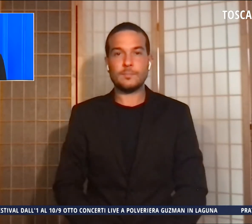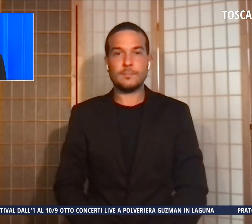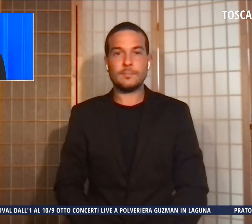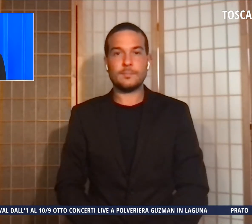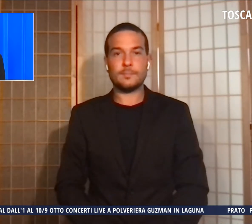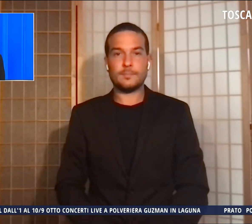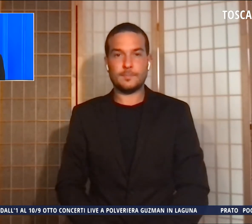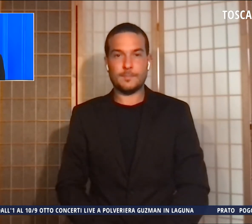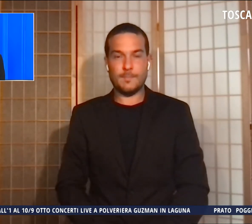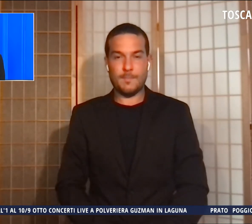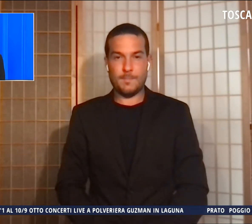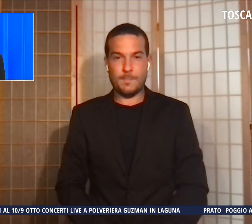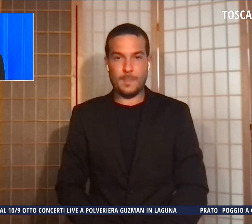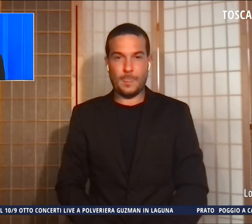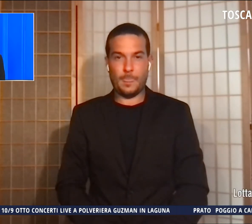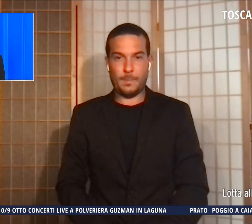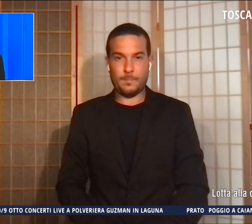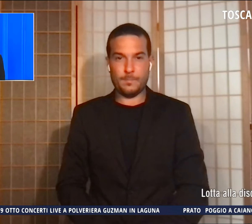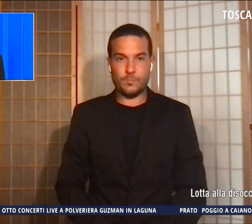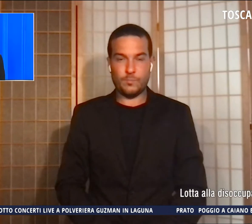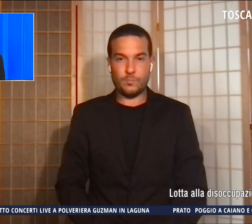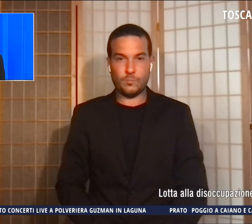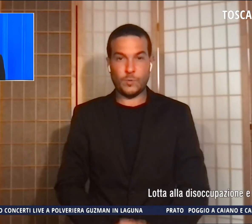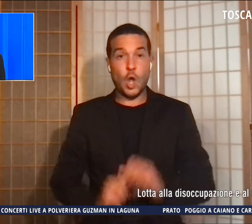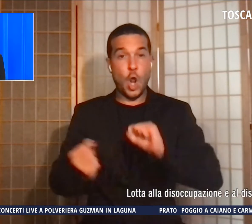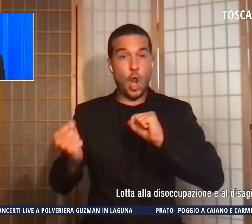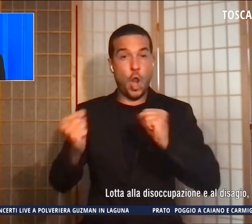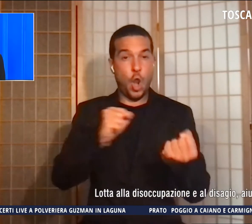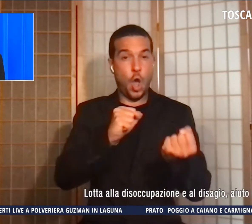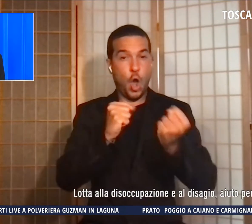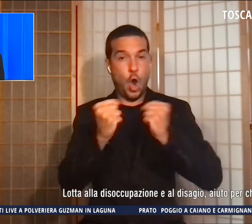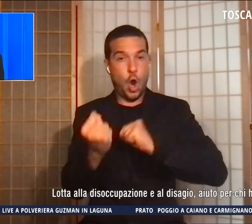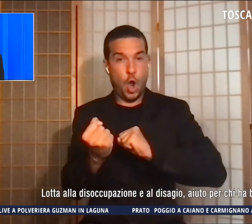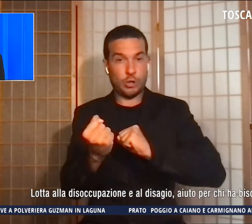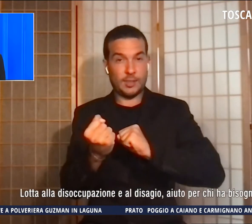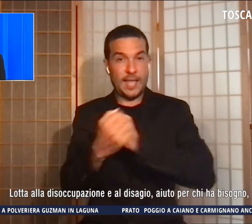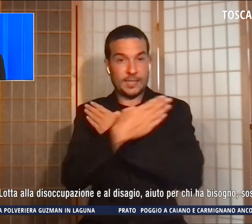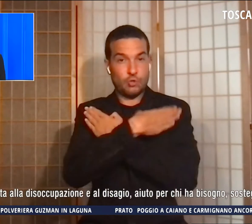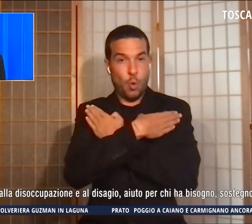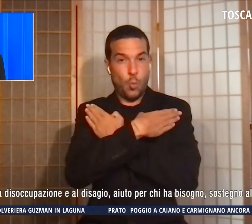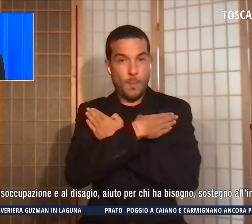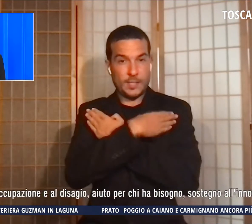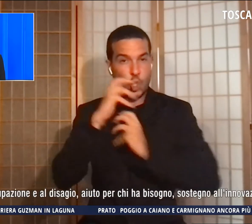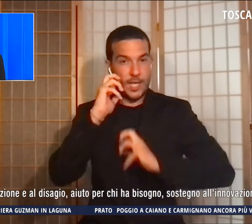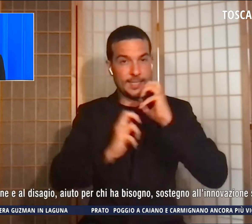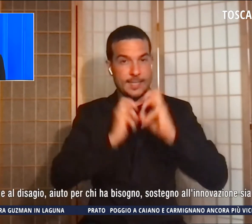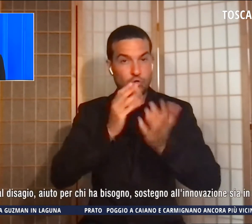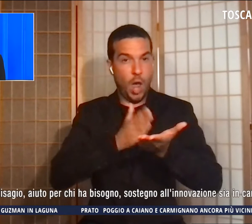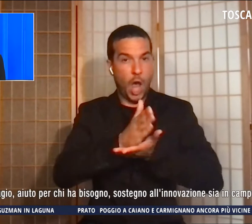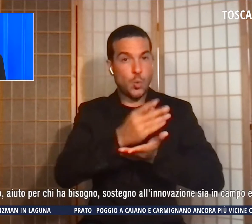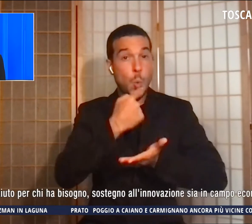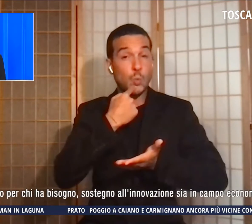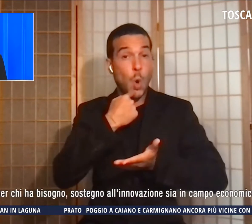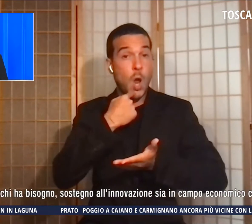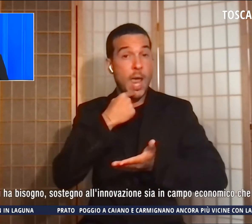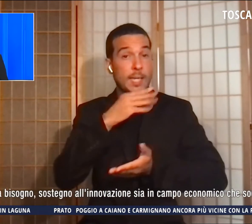L'Otta alla disoccupazione e al disagio, aiuto per chi ha bisogno, sostegno all'innovazione